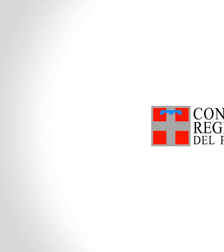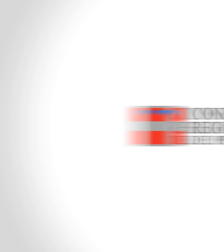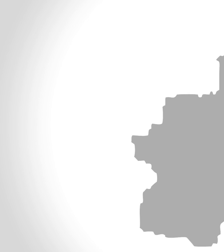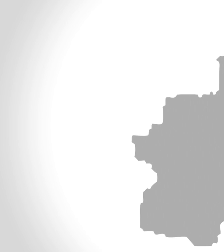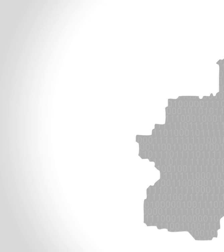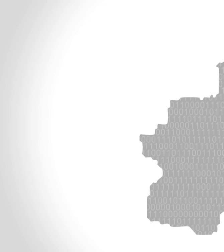grazie